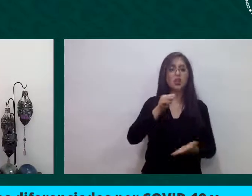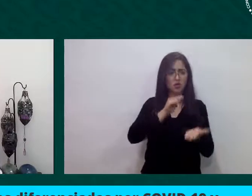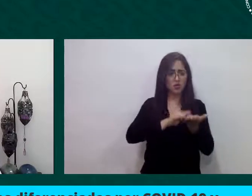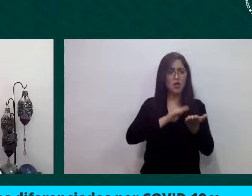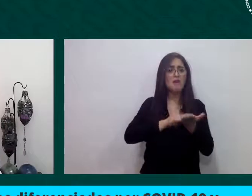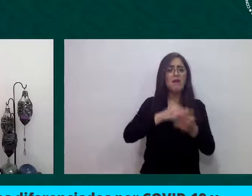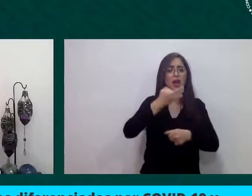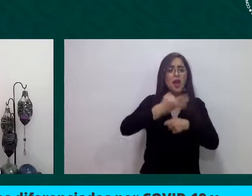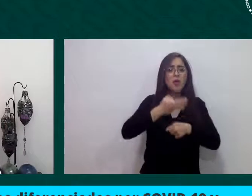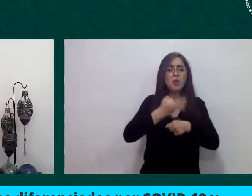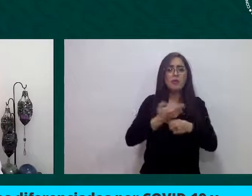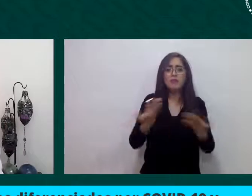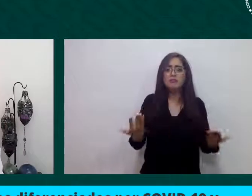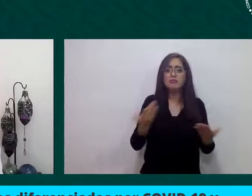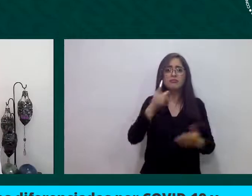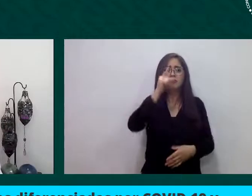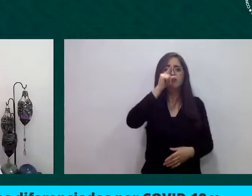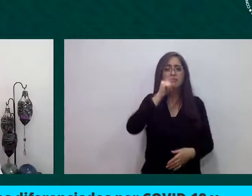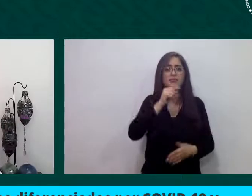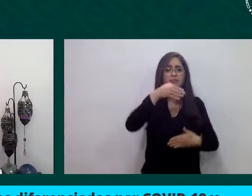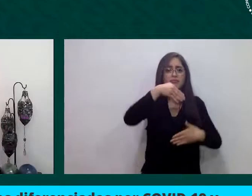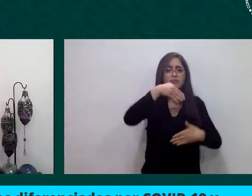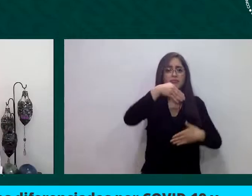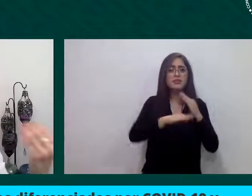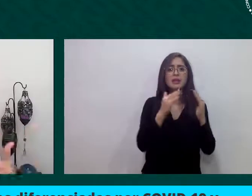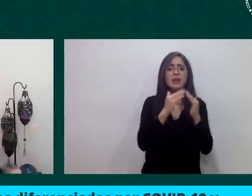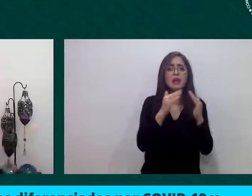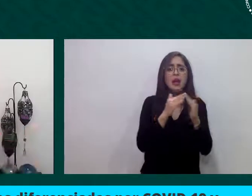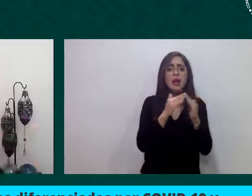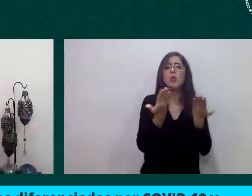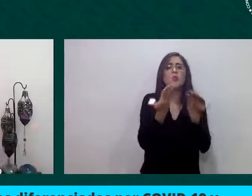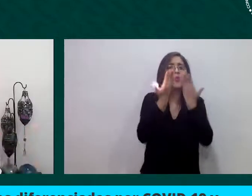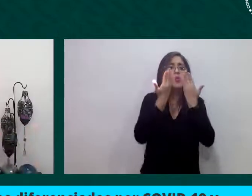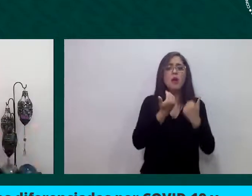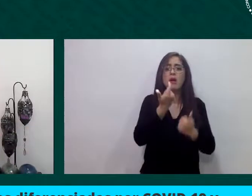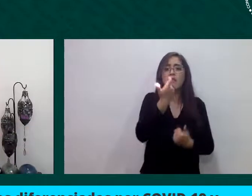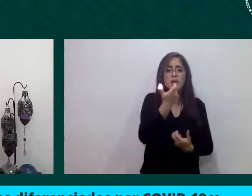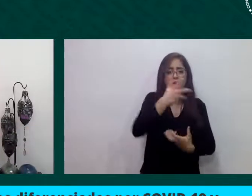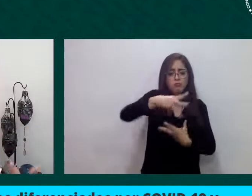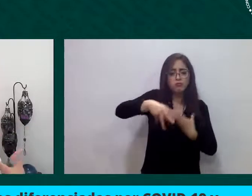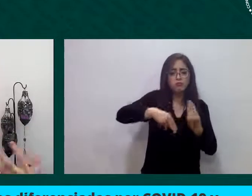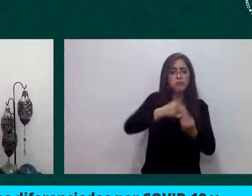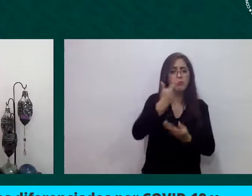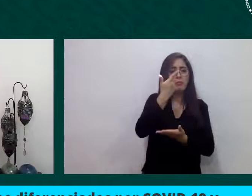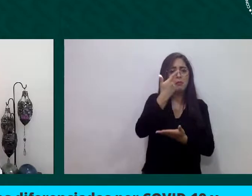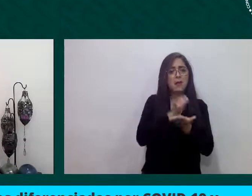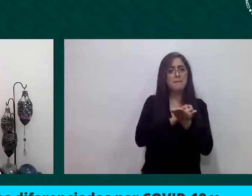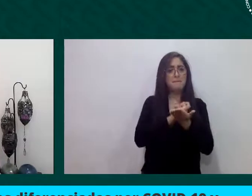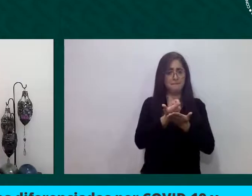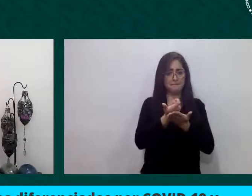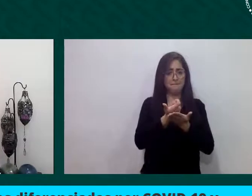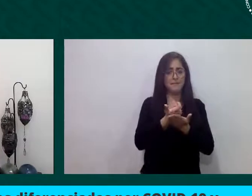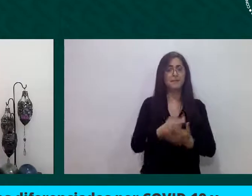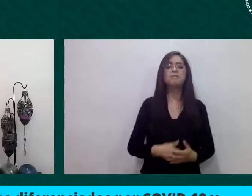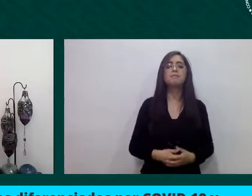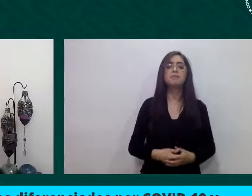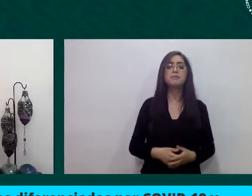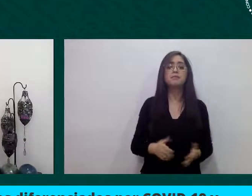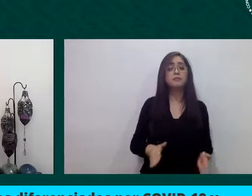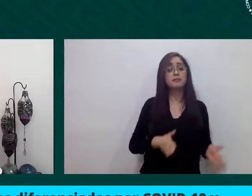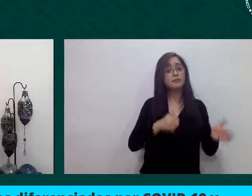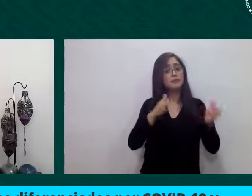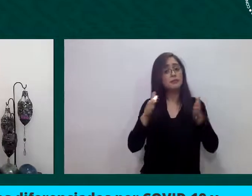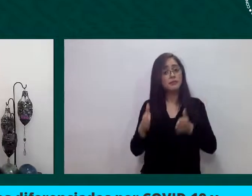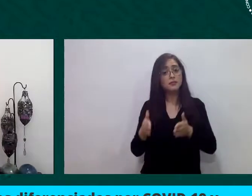tener los recursos económicos para pagarlo. Por el otro lado, respecto a su entorno social, ha